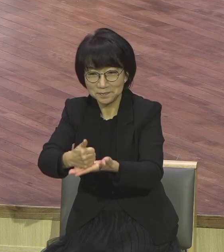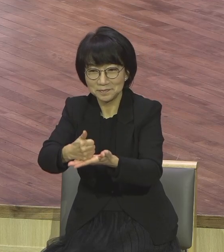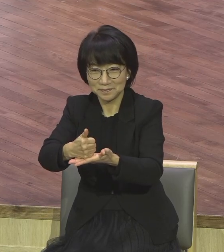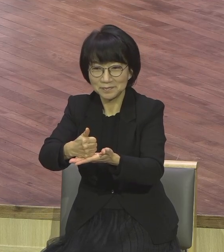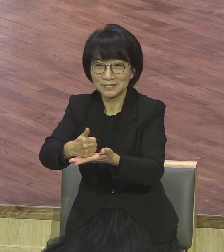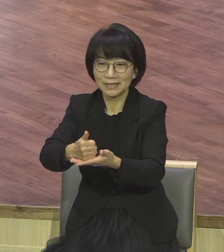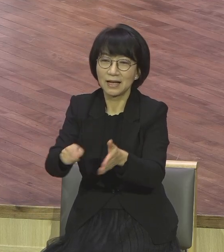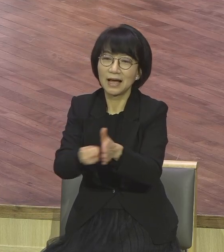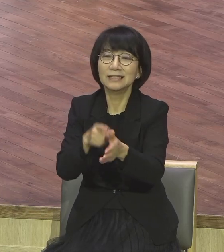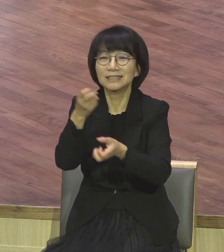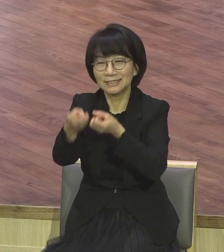청년교회